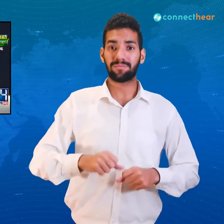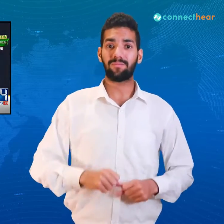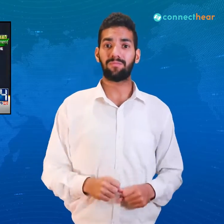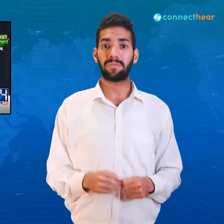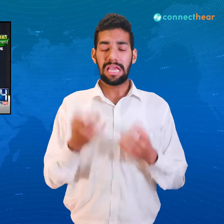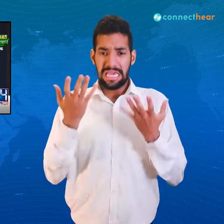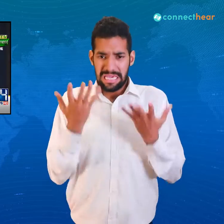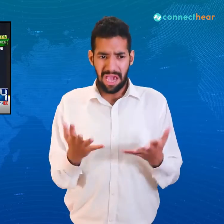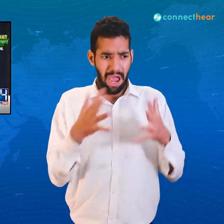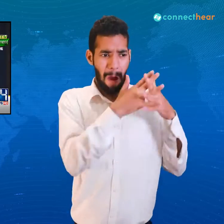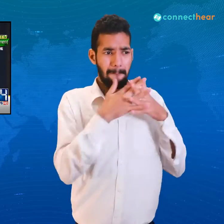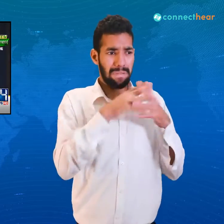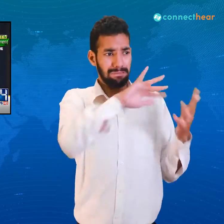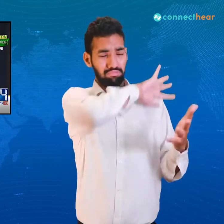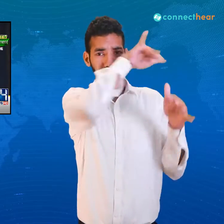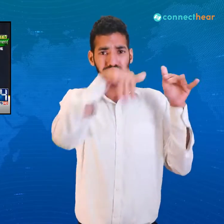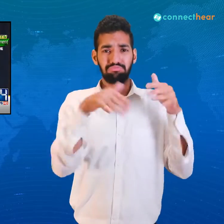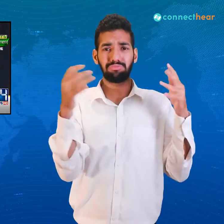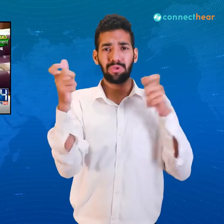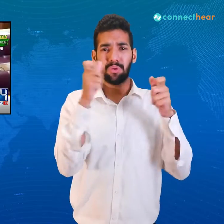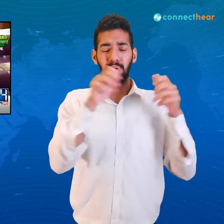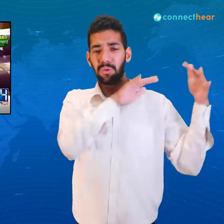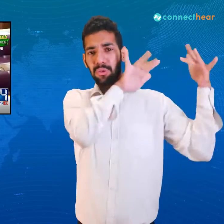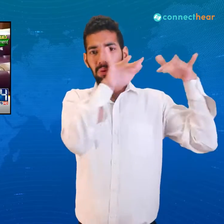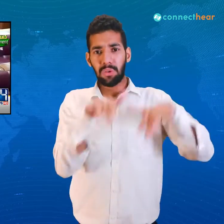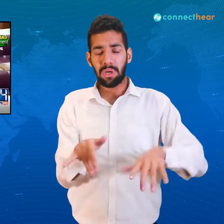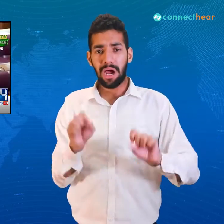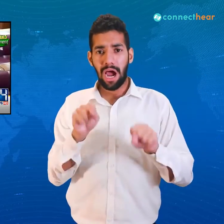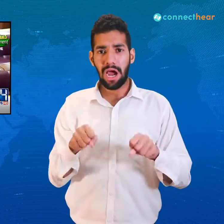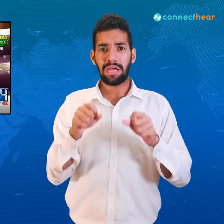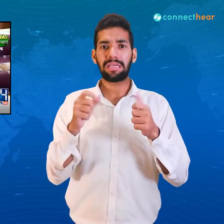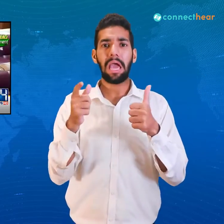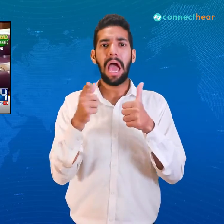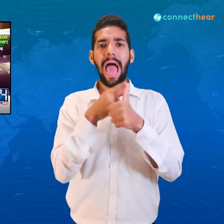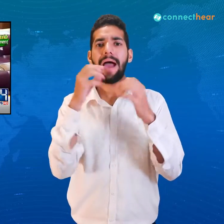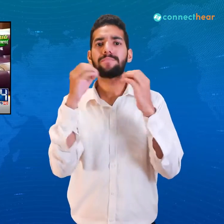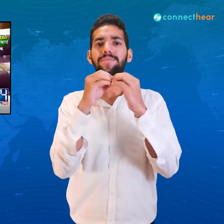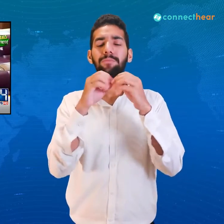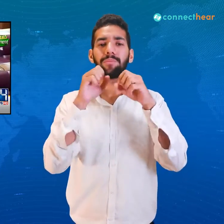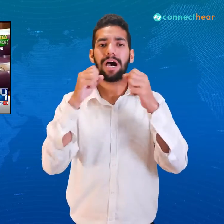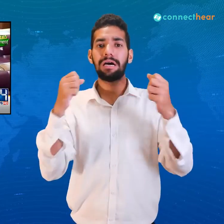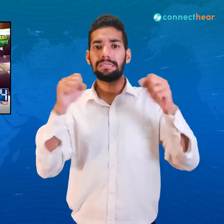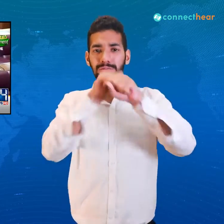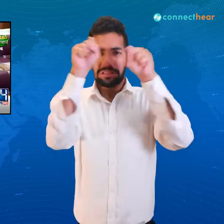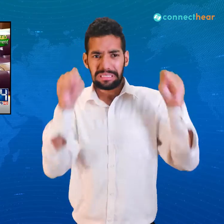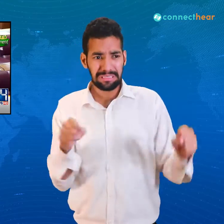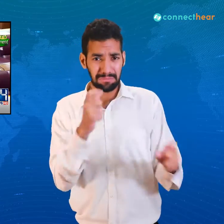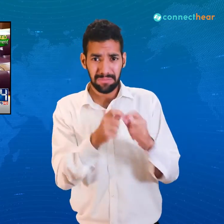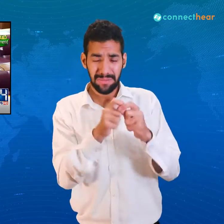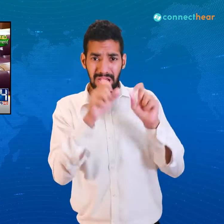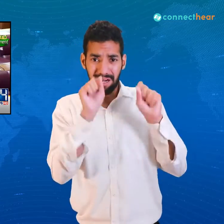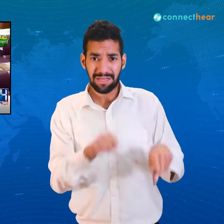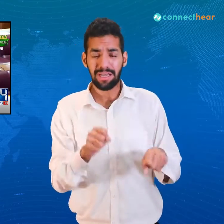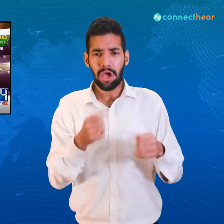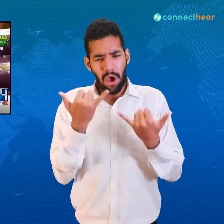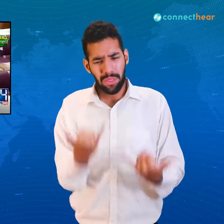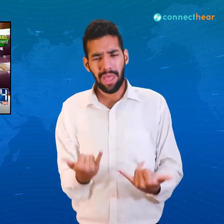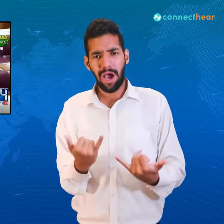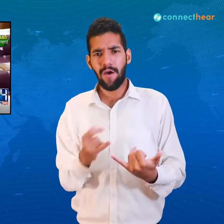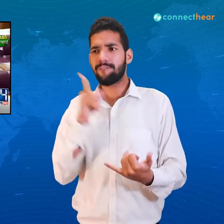کہ یہاں پہ امریکن بوٹس آئے ایبٹ آباد اپریشن ہوا اور ایک یہ بھی وقت ہے کہ وہ